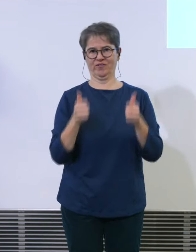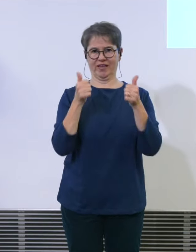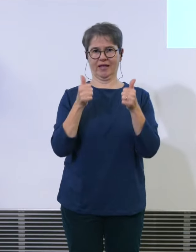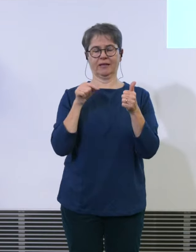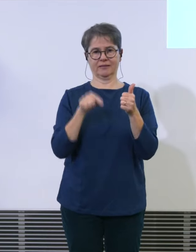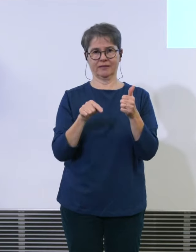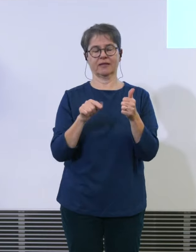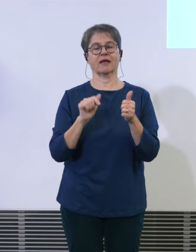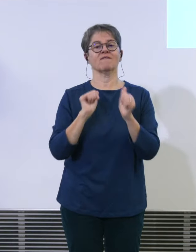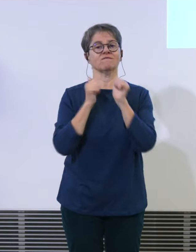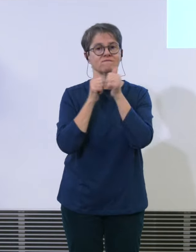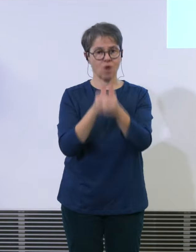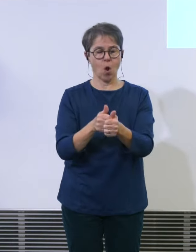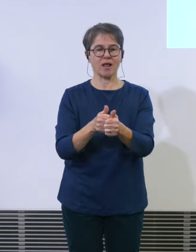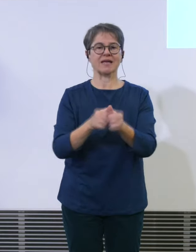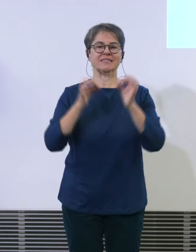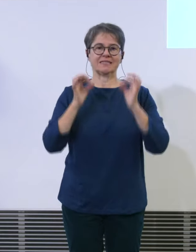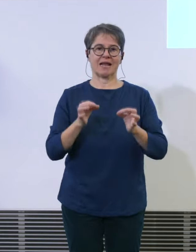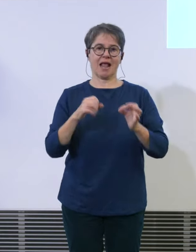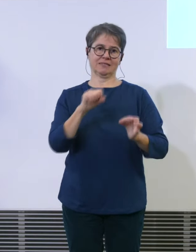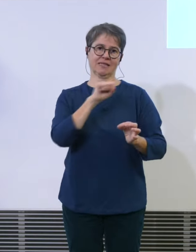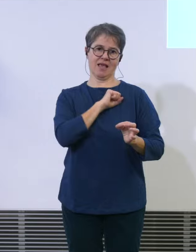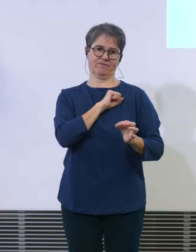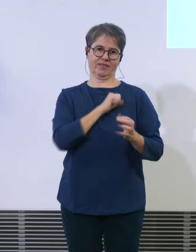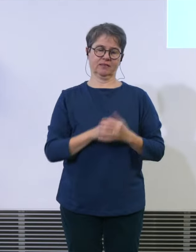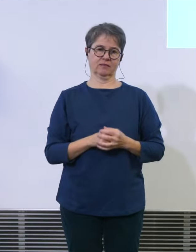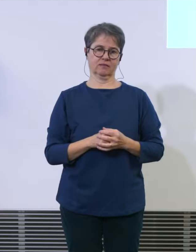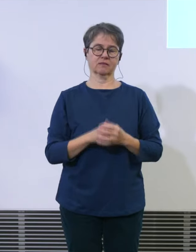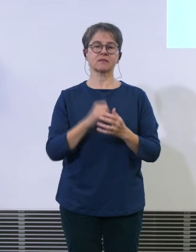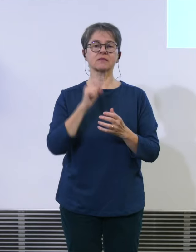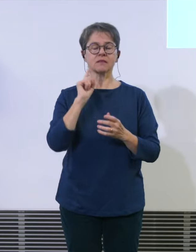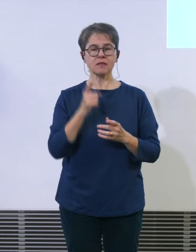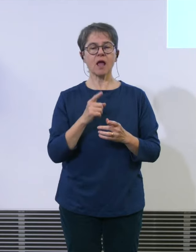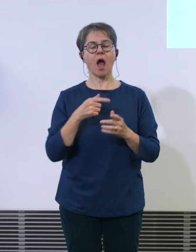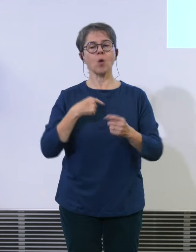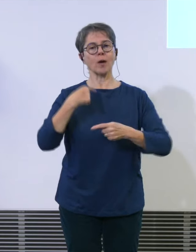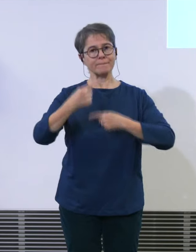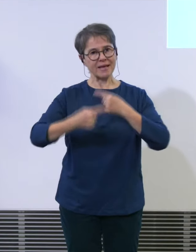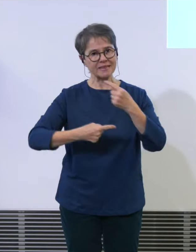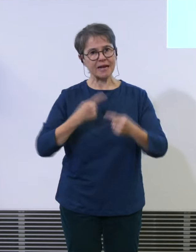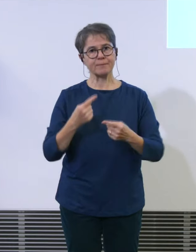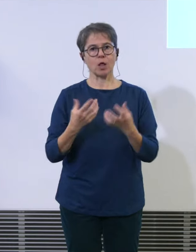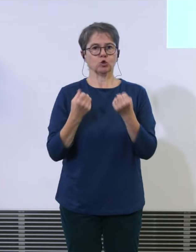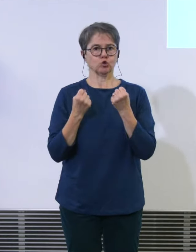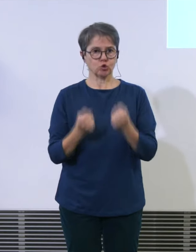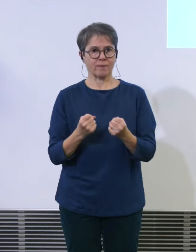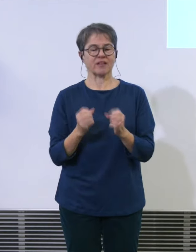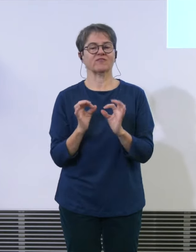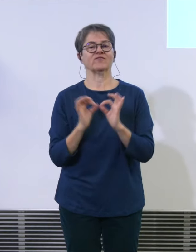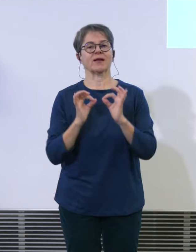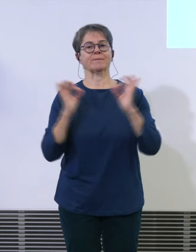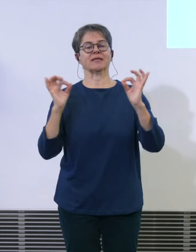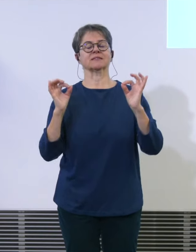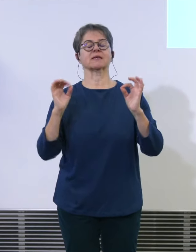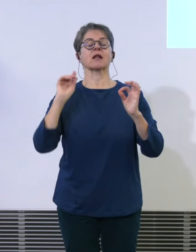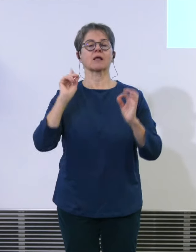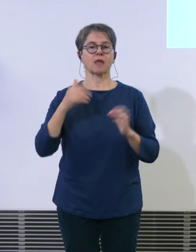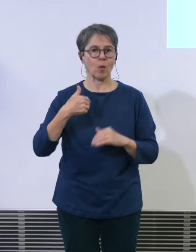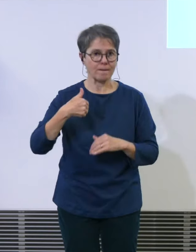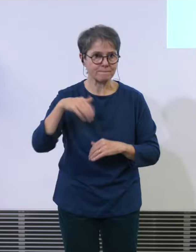Sicherheitsgewinn führen zur verbesserten betrieblichen stabilität wir haben das gehört zu mehr pünktlichkeit und